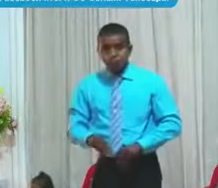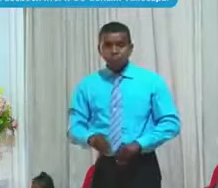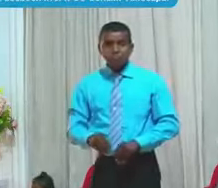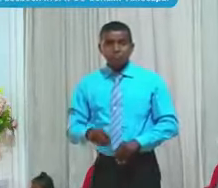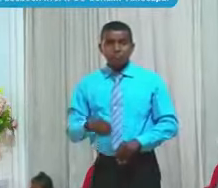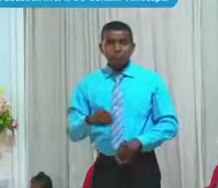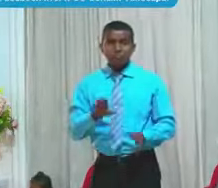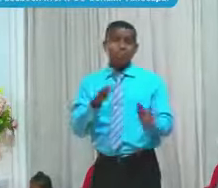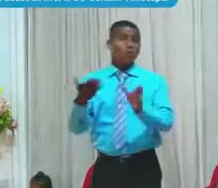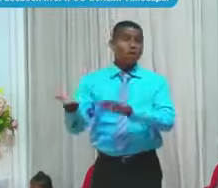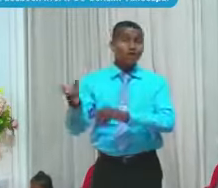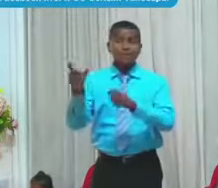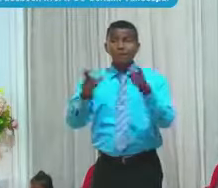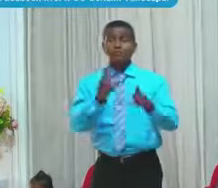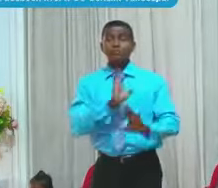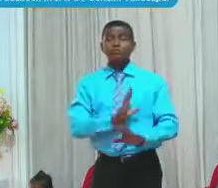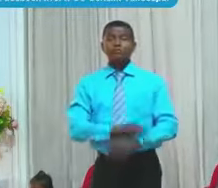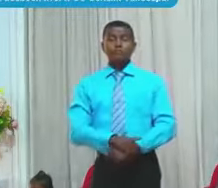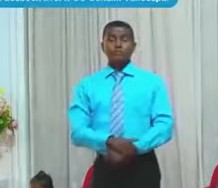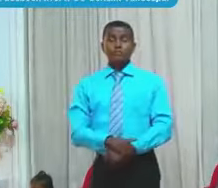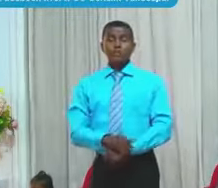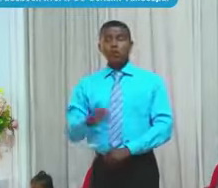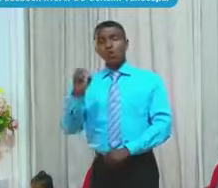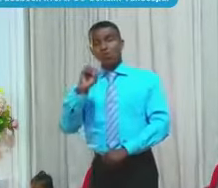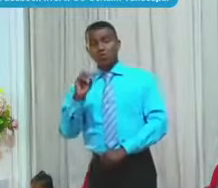La factura Del oxígeno